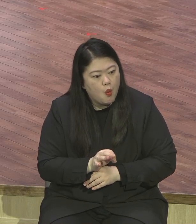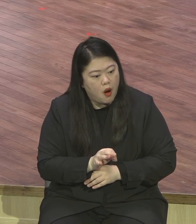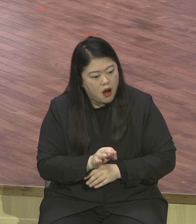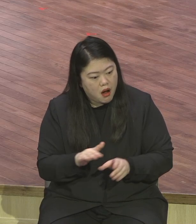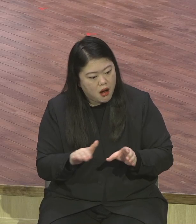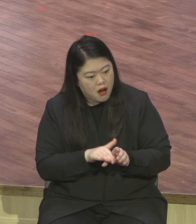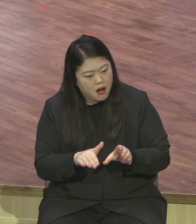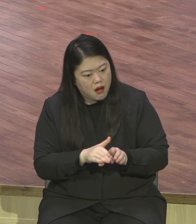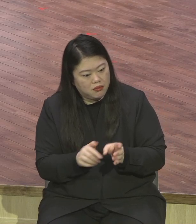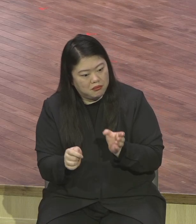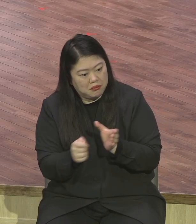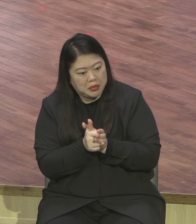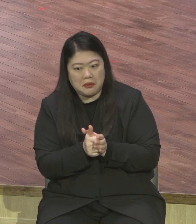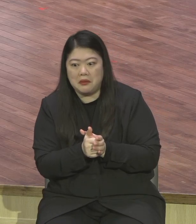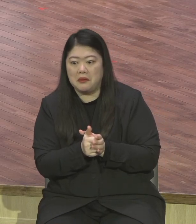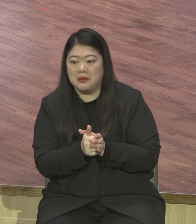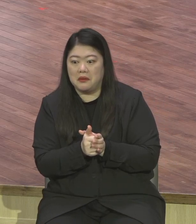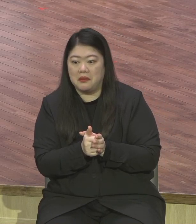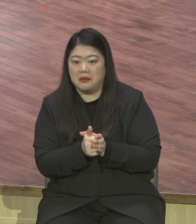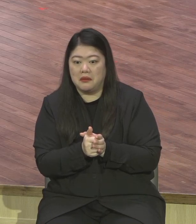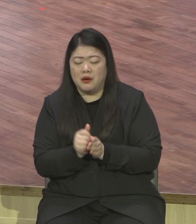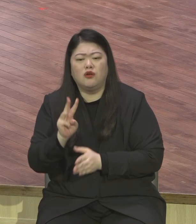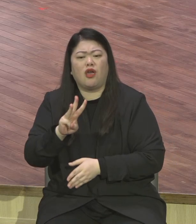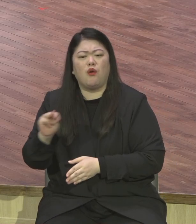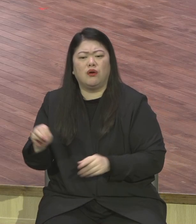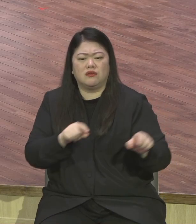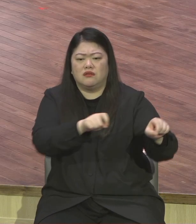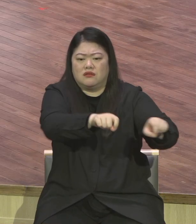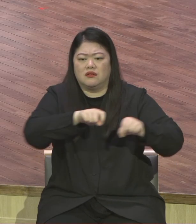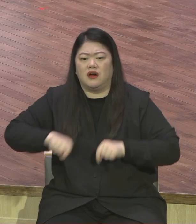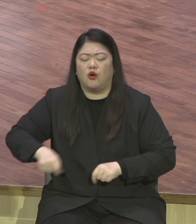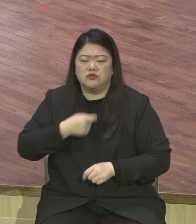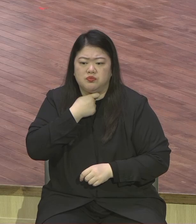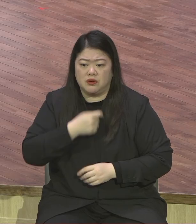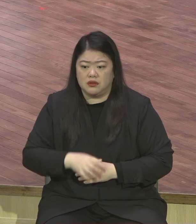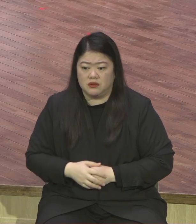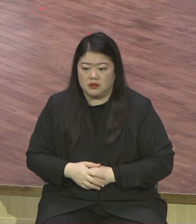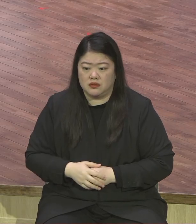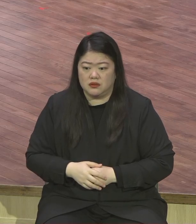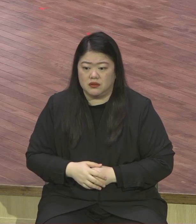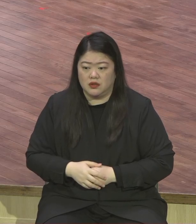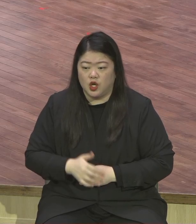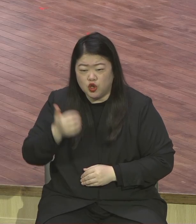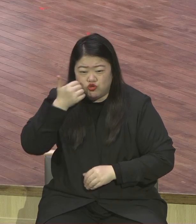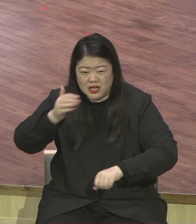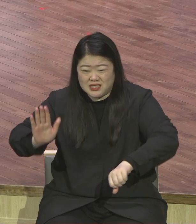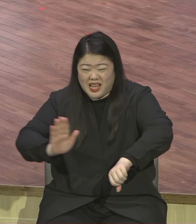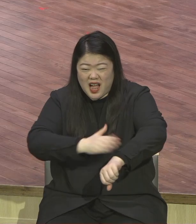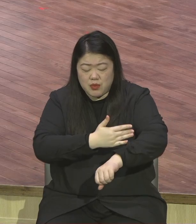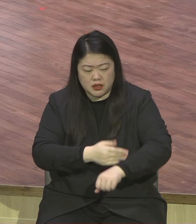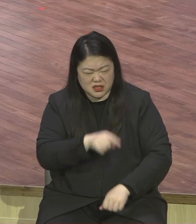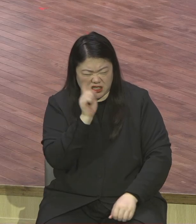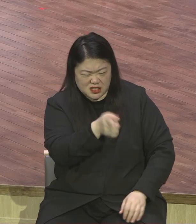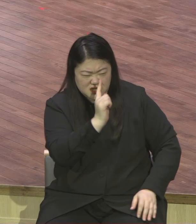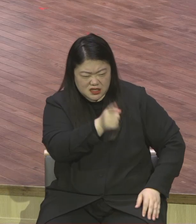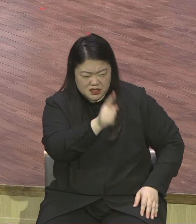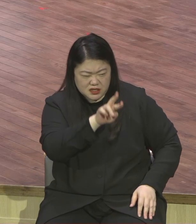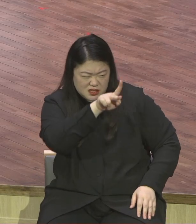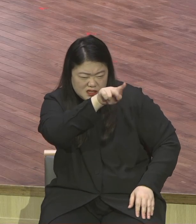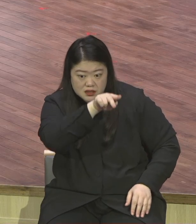세상은 어떻게 했었는지 상대방을 짓밟고 자기가 서류하지만은 우리는 영경들을 열고 살리는